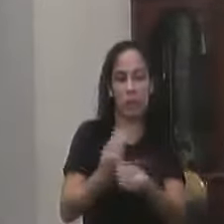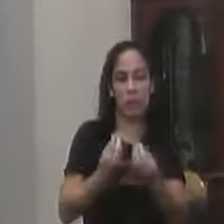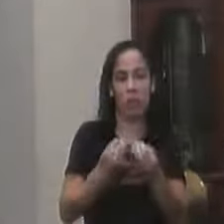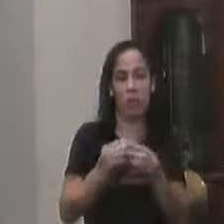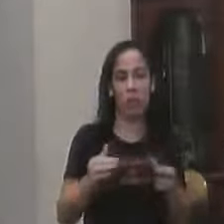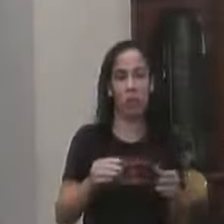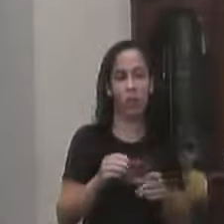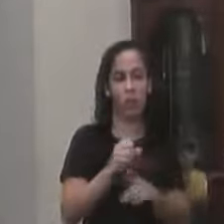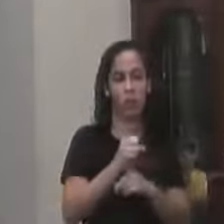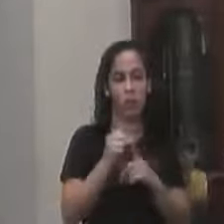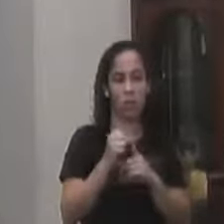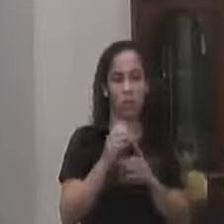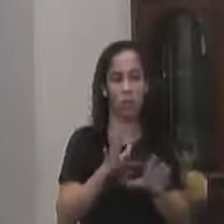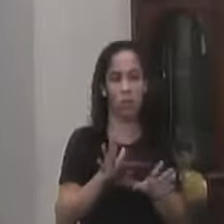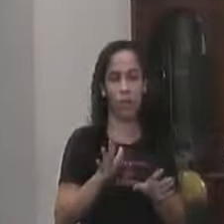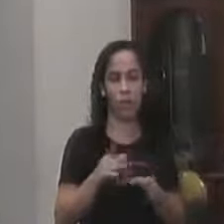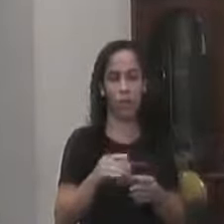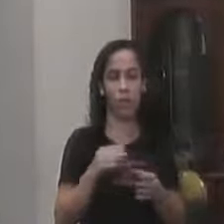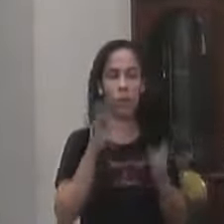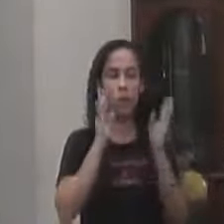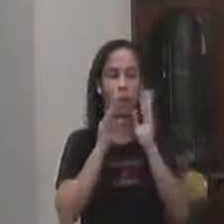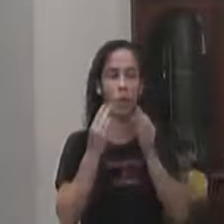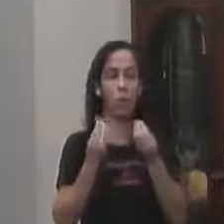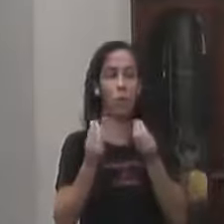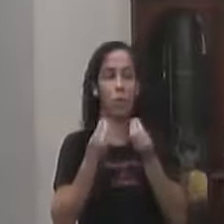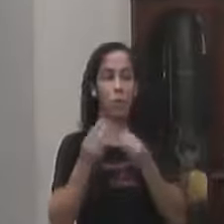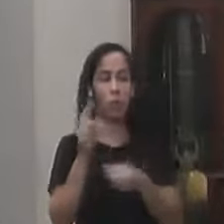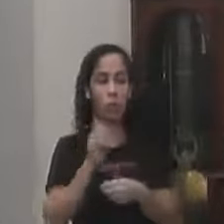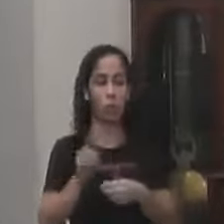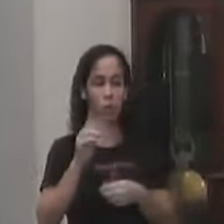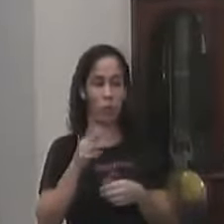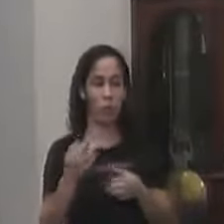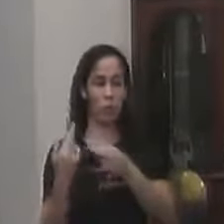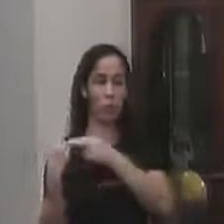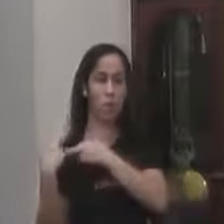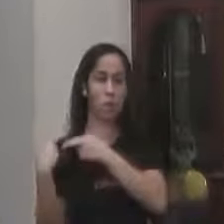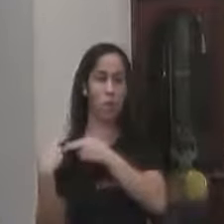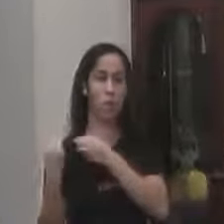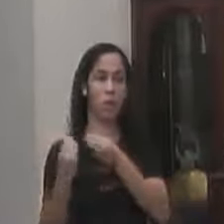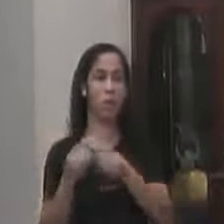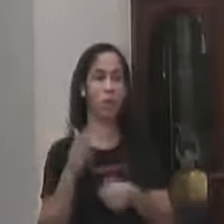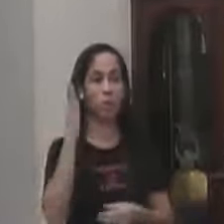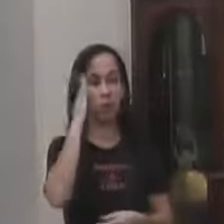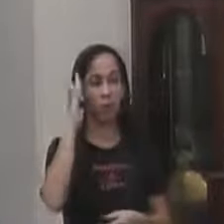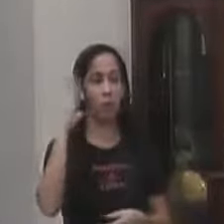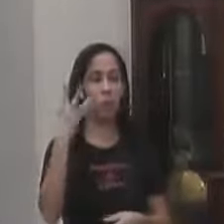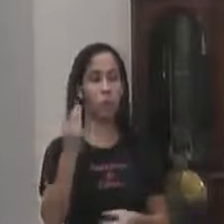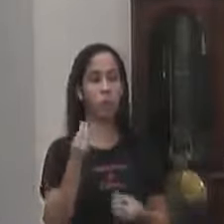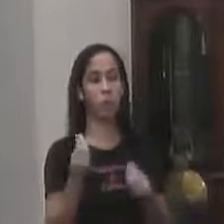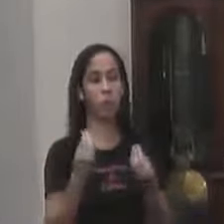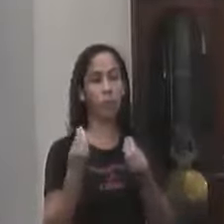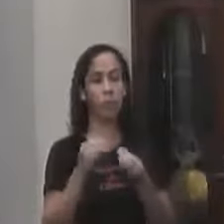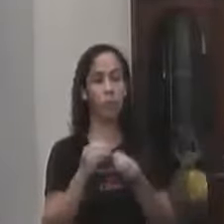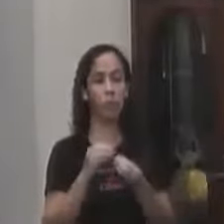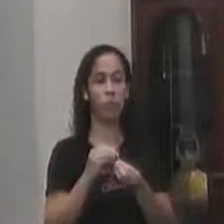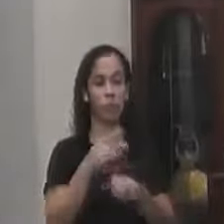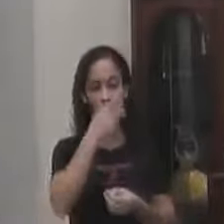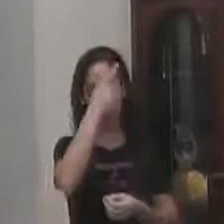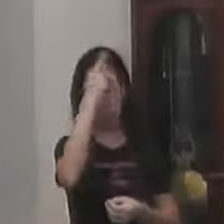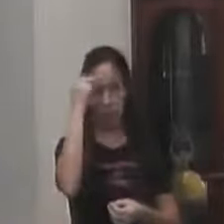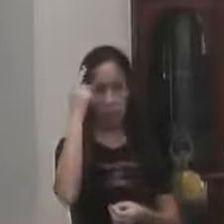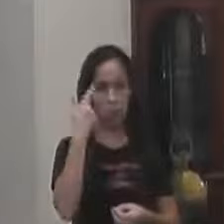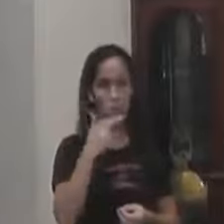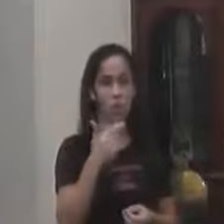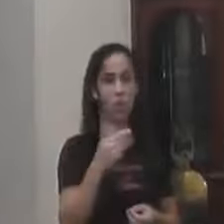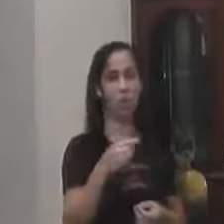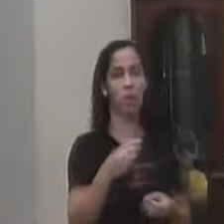coisa O que precisa É usar isso Com muita responsabilidade Com muita parcimônia Com muita sobriedade Para que as pessoas Não sejam